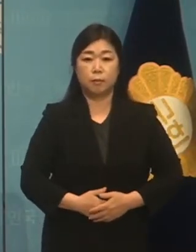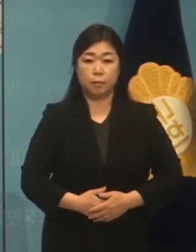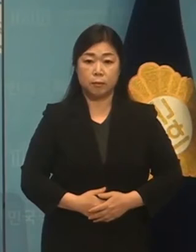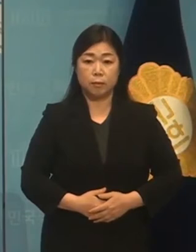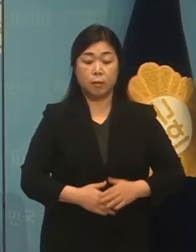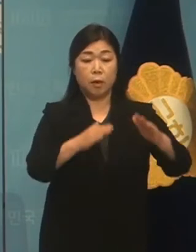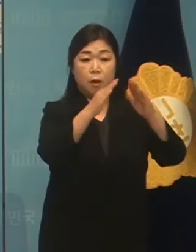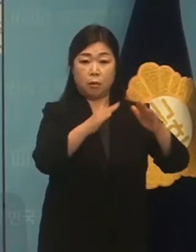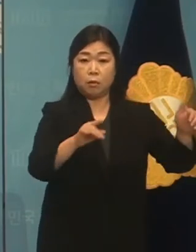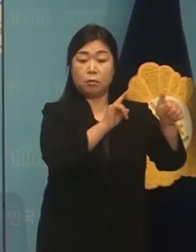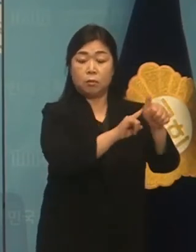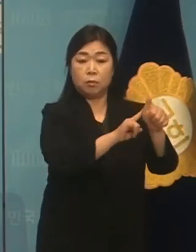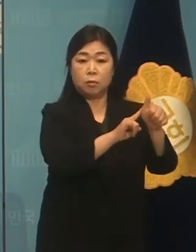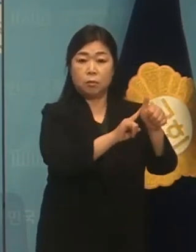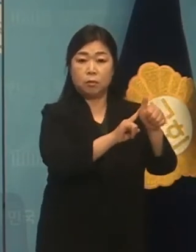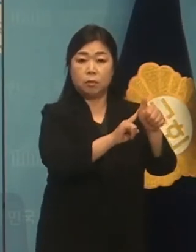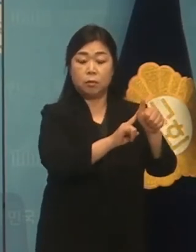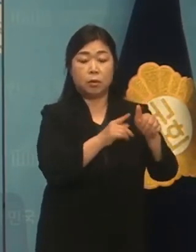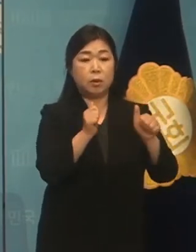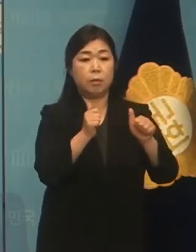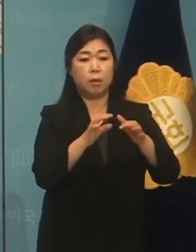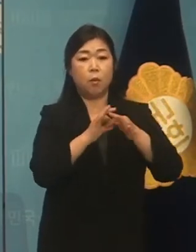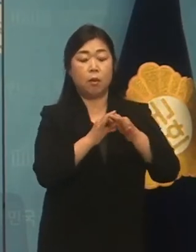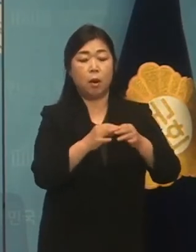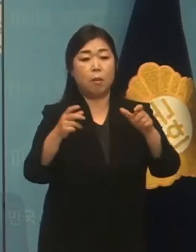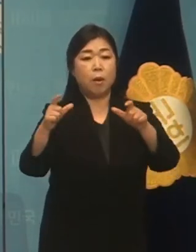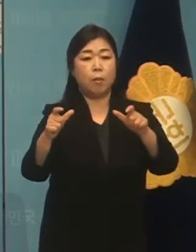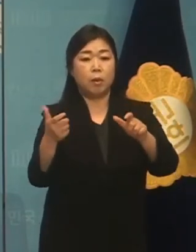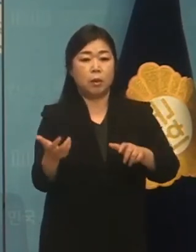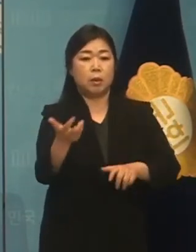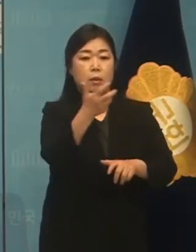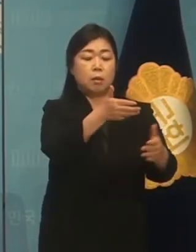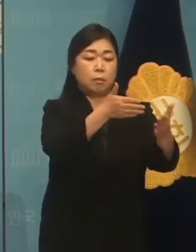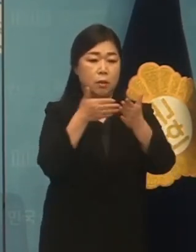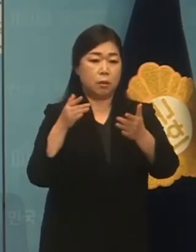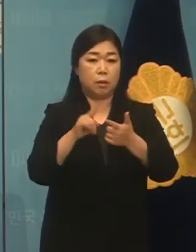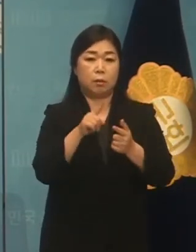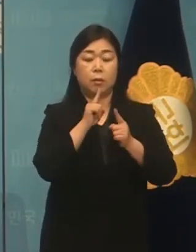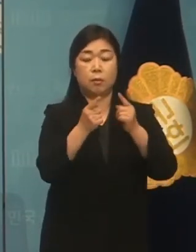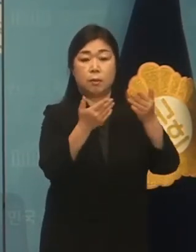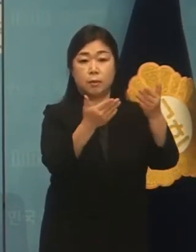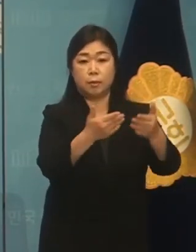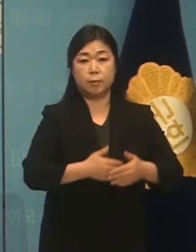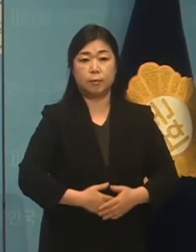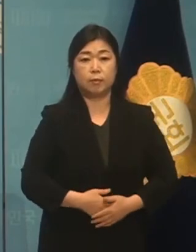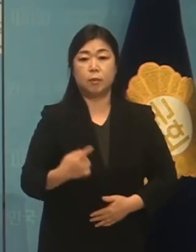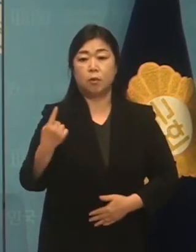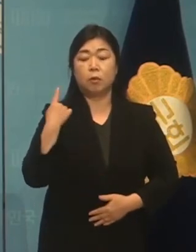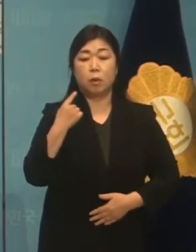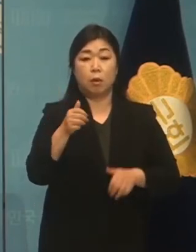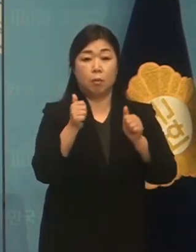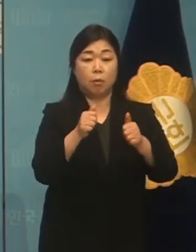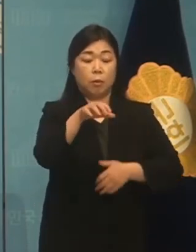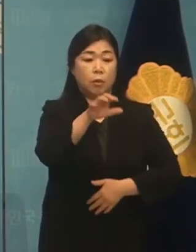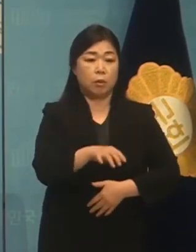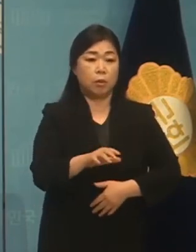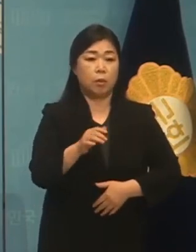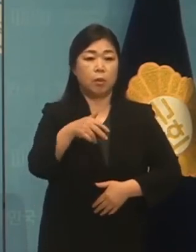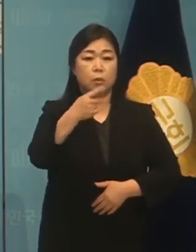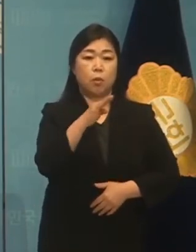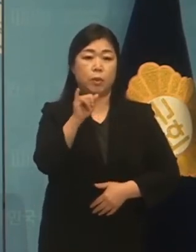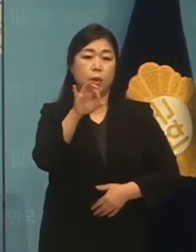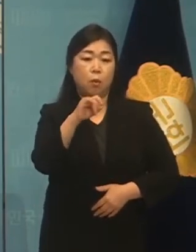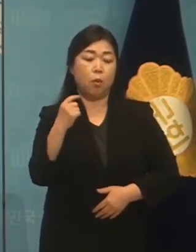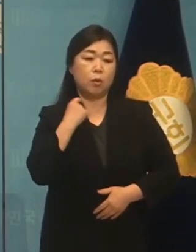전두환 씨 재판 관할 법원 이전 기각 관련돼서 말씀드리겠습니다. 어제 법원이 고조비오